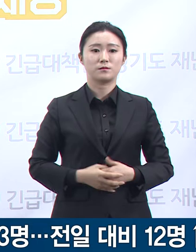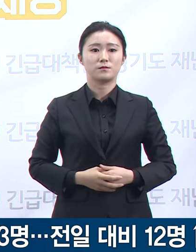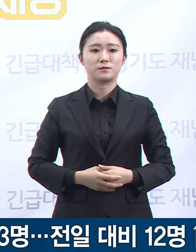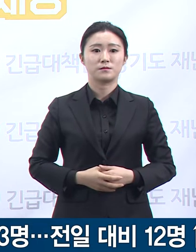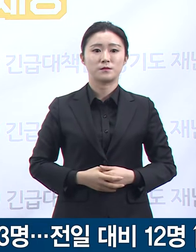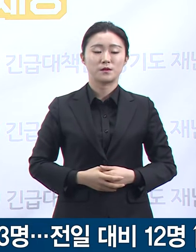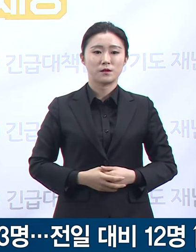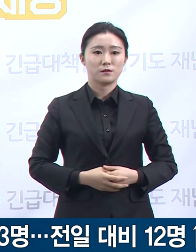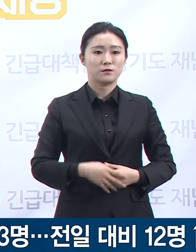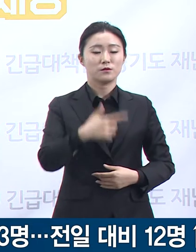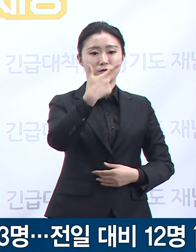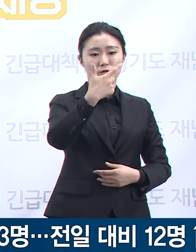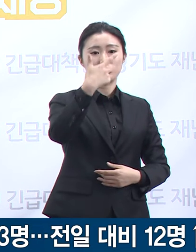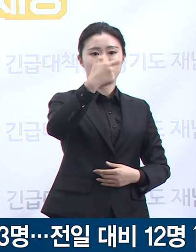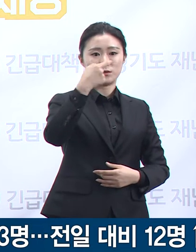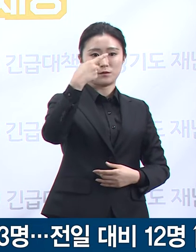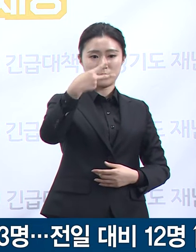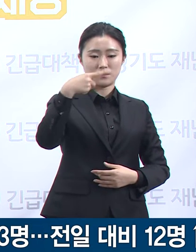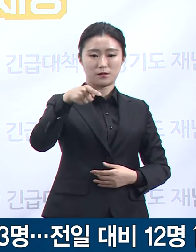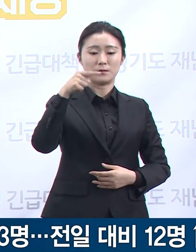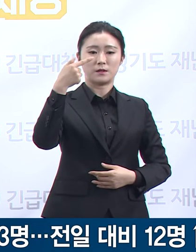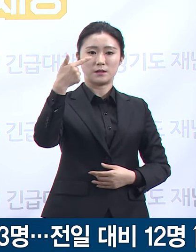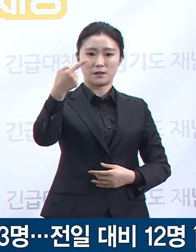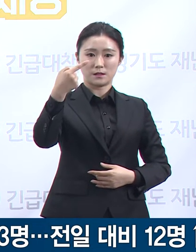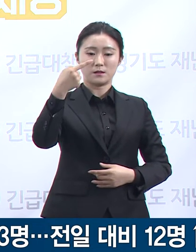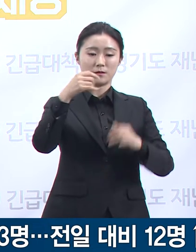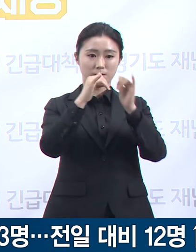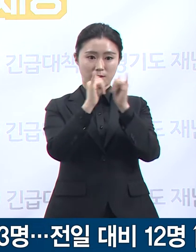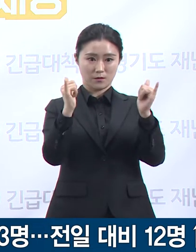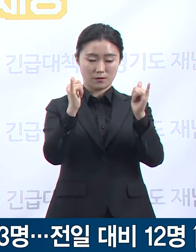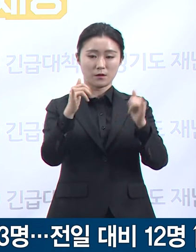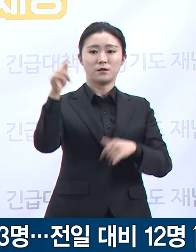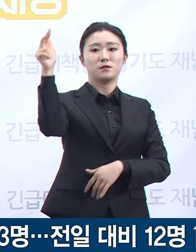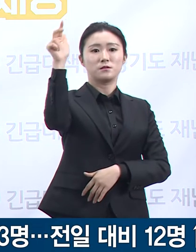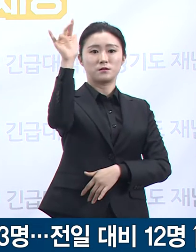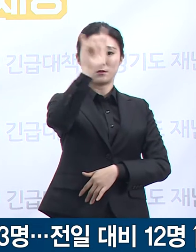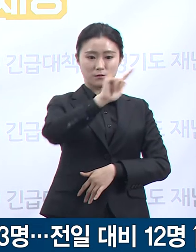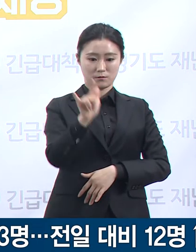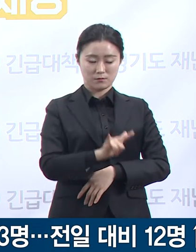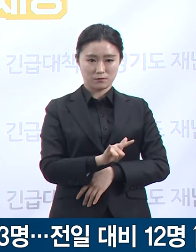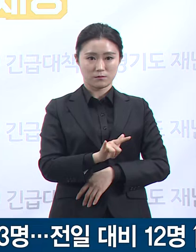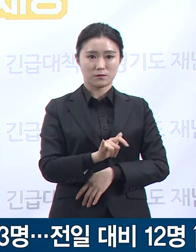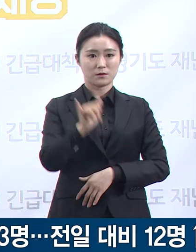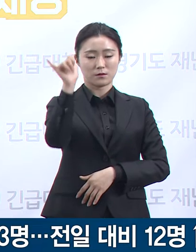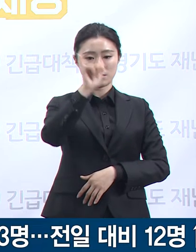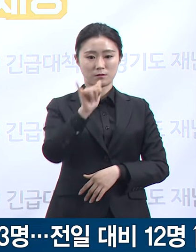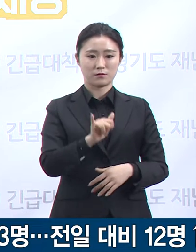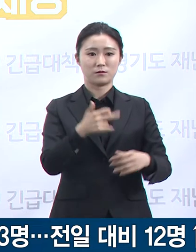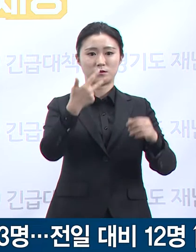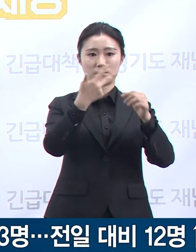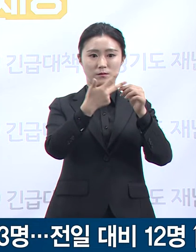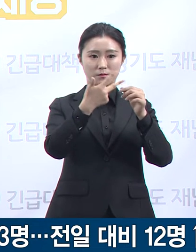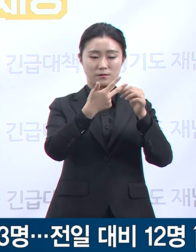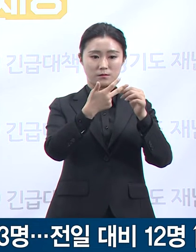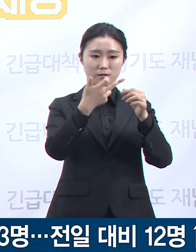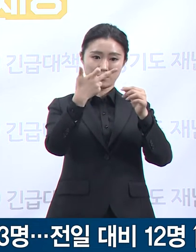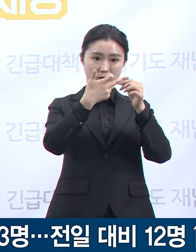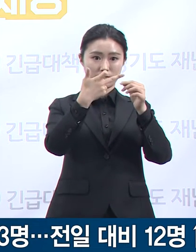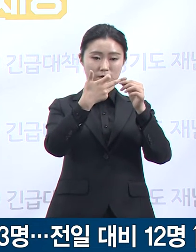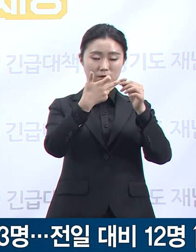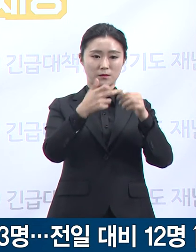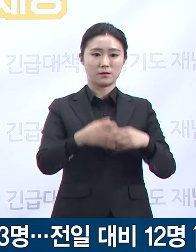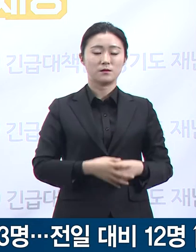수는 62.1명으로 전국 17개 시도 중 7번째이며 시군별로 성남시